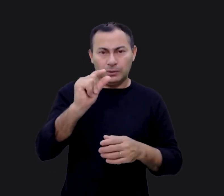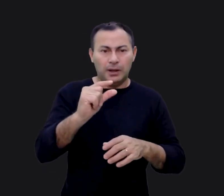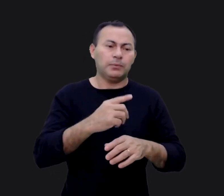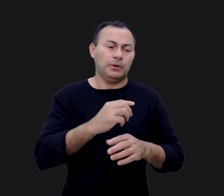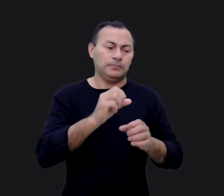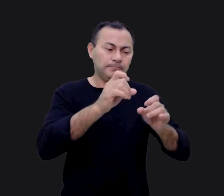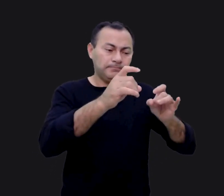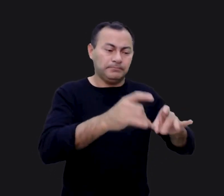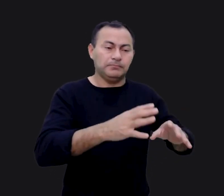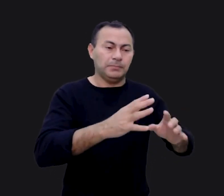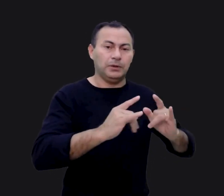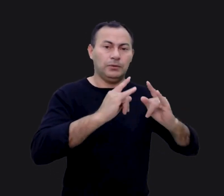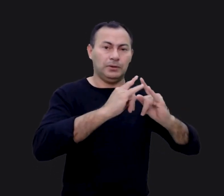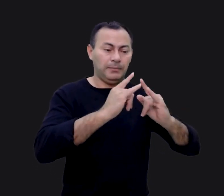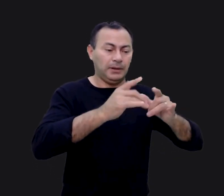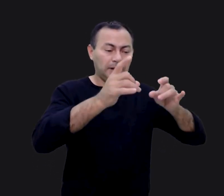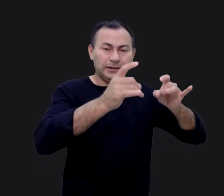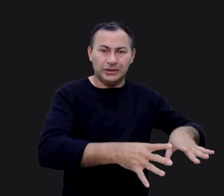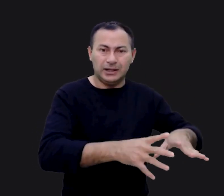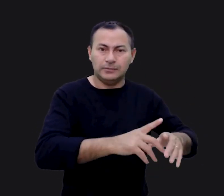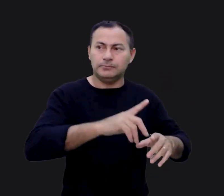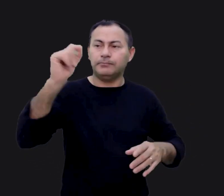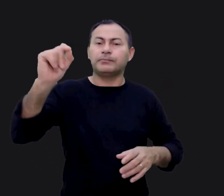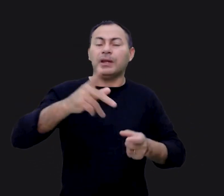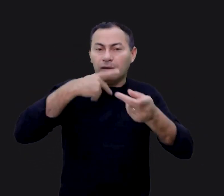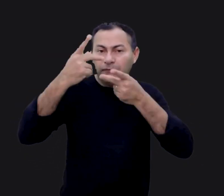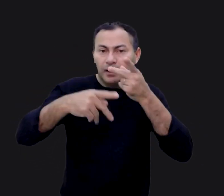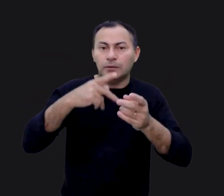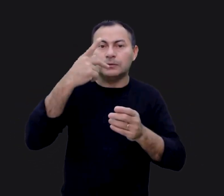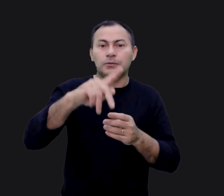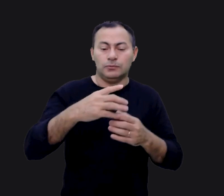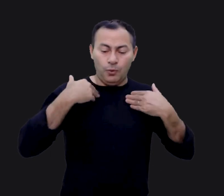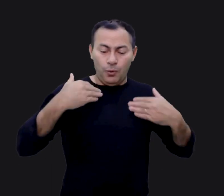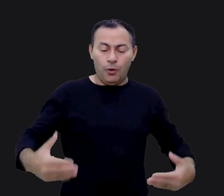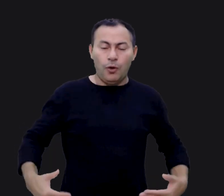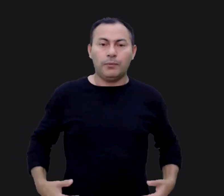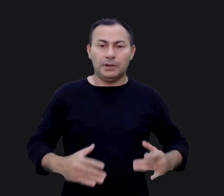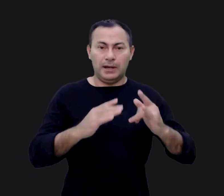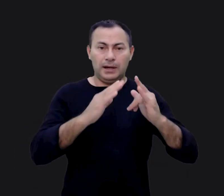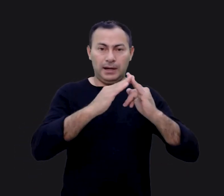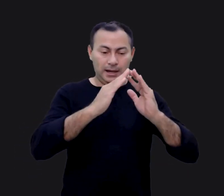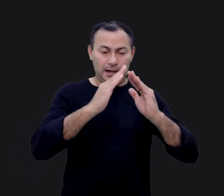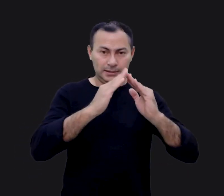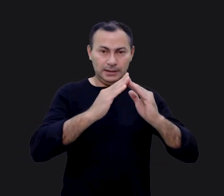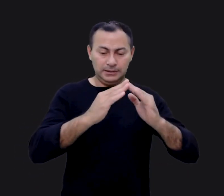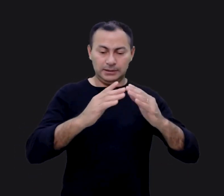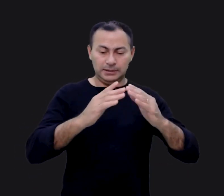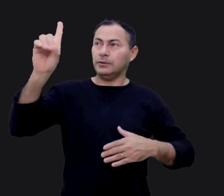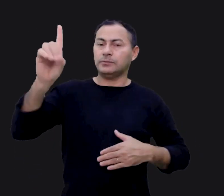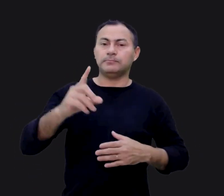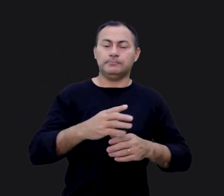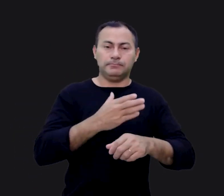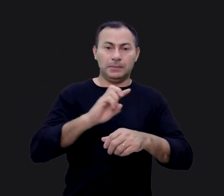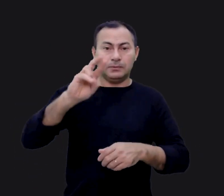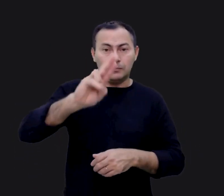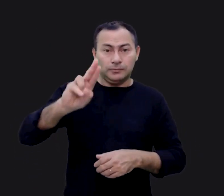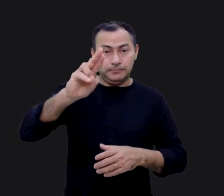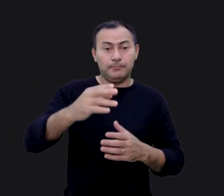Brevemente deixarei este meu tabernáculo. Ele se refere ao seu corpo como um tabernáculo, porque realmente essa é a aplicação.